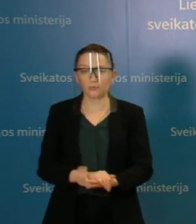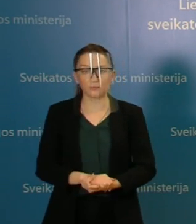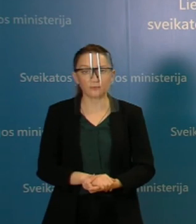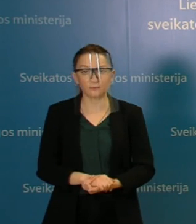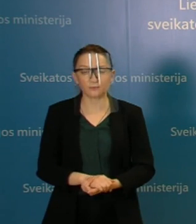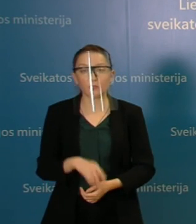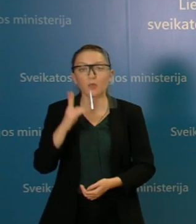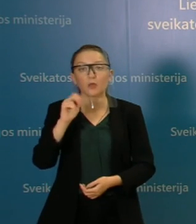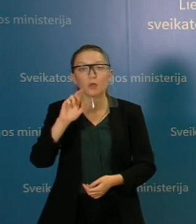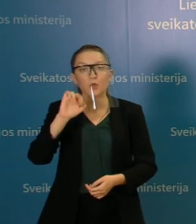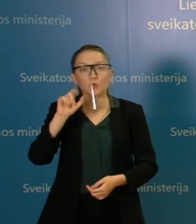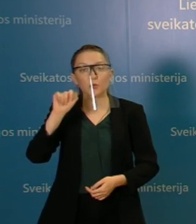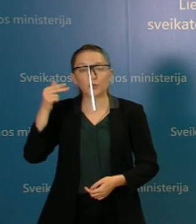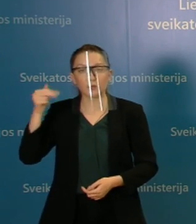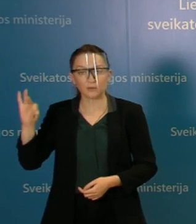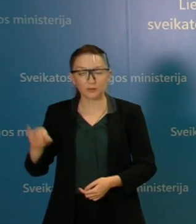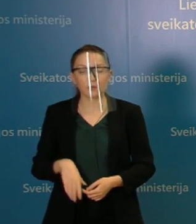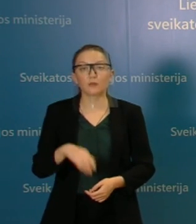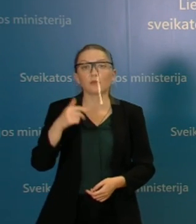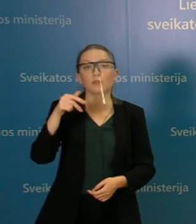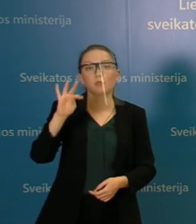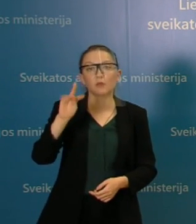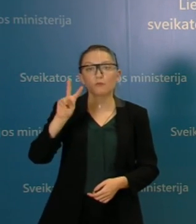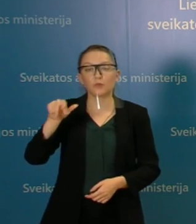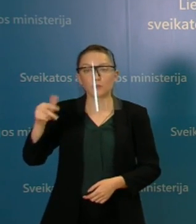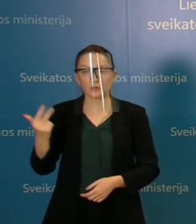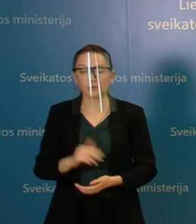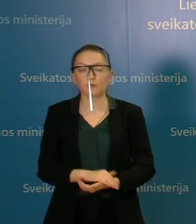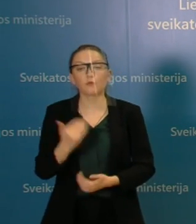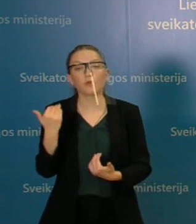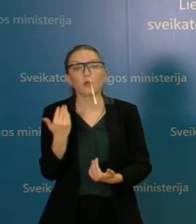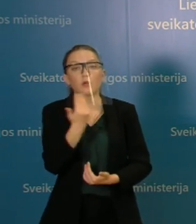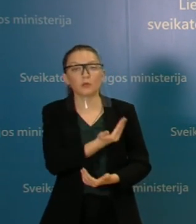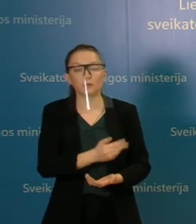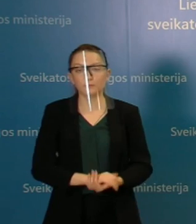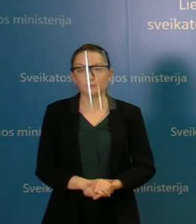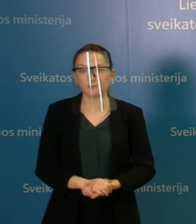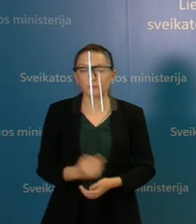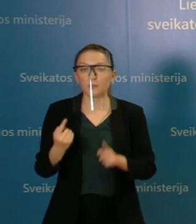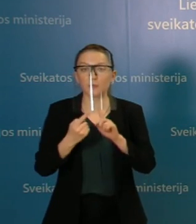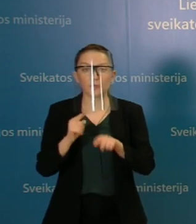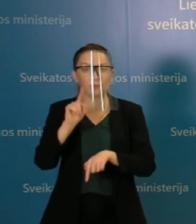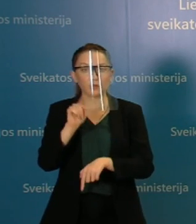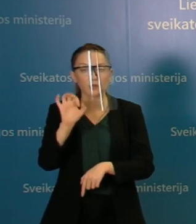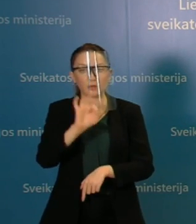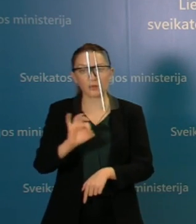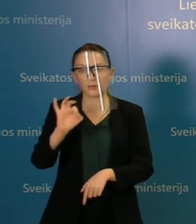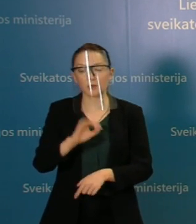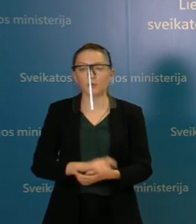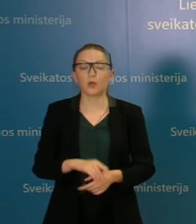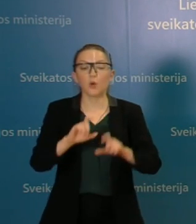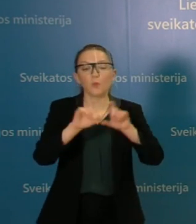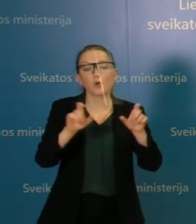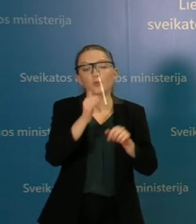Karolis klikna tavo trys žinius. Labadena, Karoli, jūsų klausimai. Sėki, ministrė, pirmas klausimas dėl pribojimų